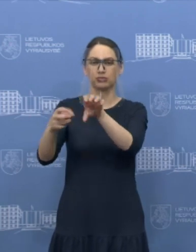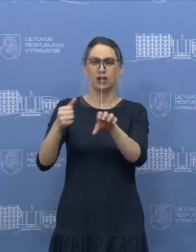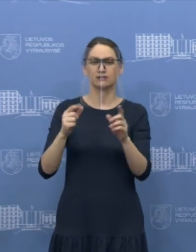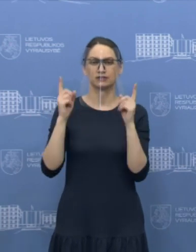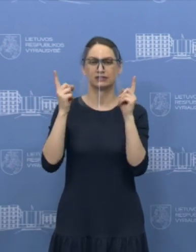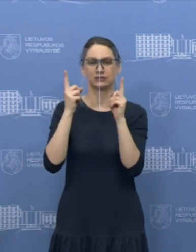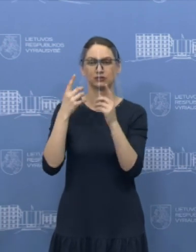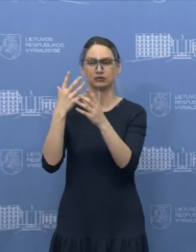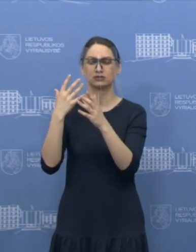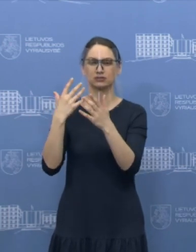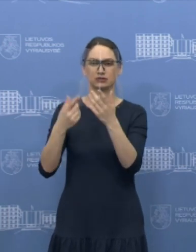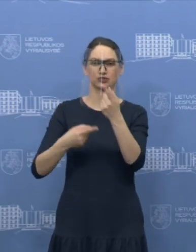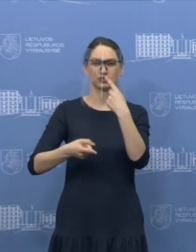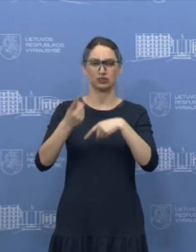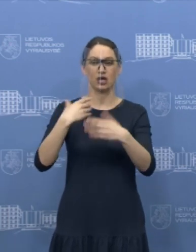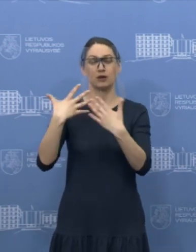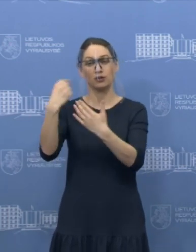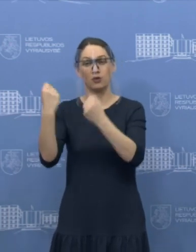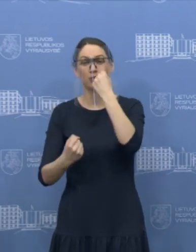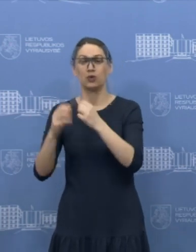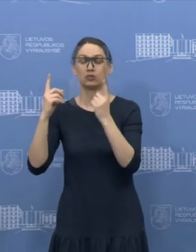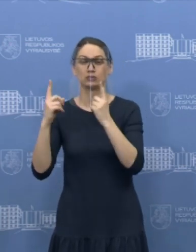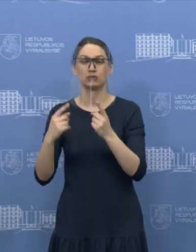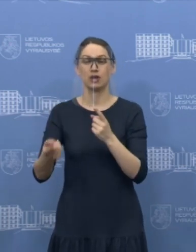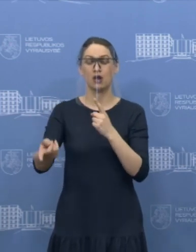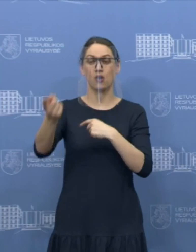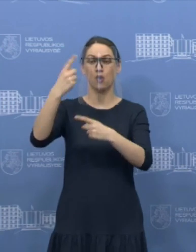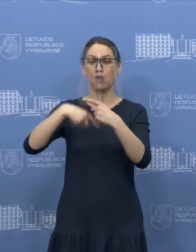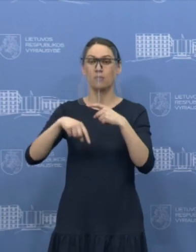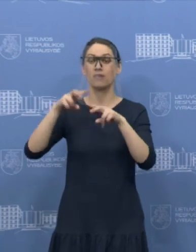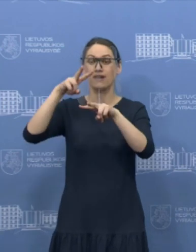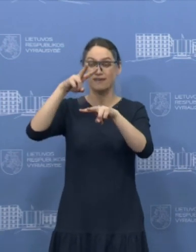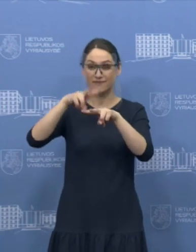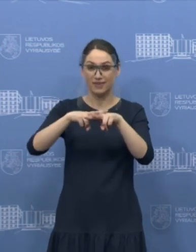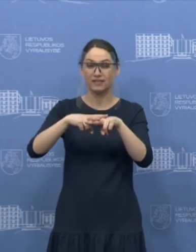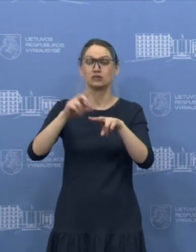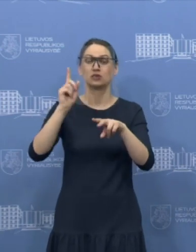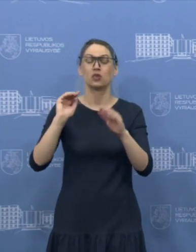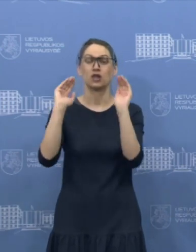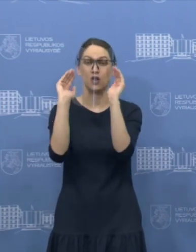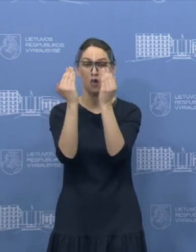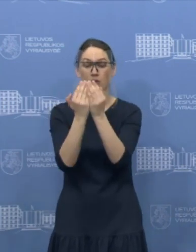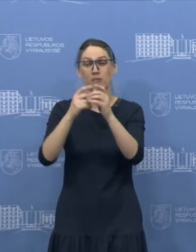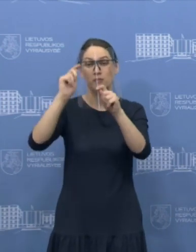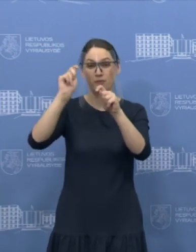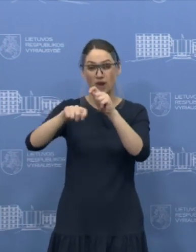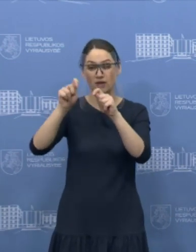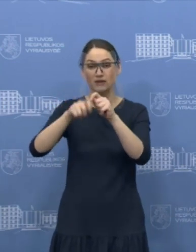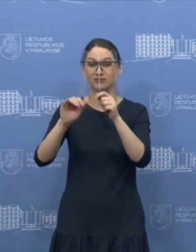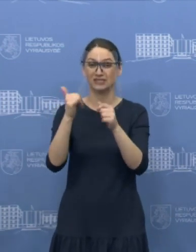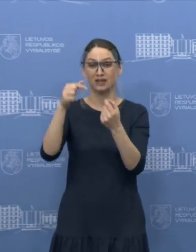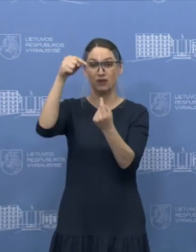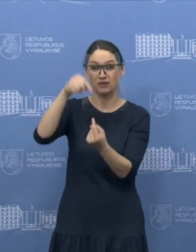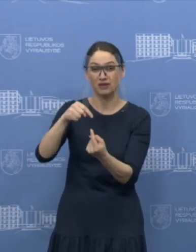sugrįžti savoju transportu. Lydime į savizoliacijos vietą, įvertiname, ar jinai tikrai teisinga, ar jo jas sąlygos yra tinkamos.